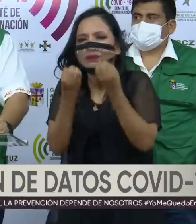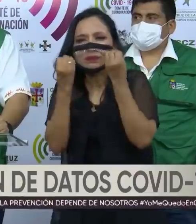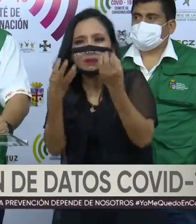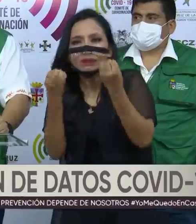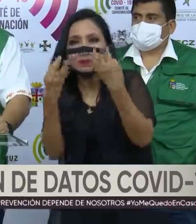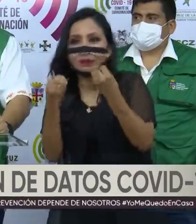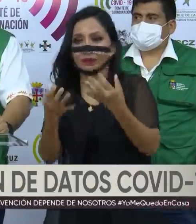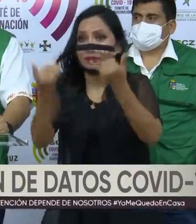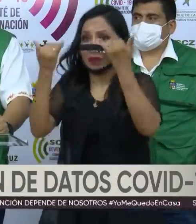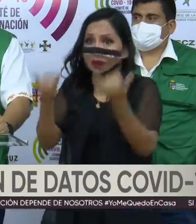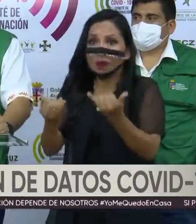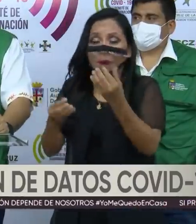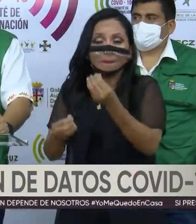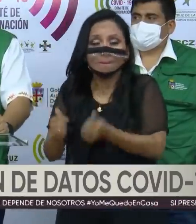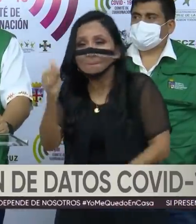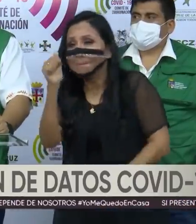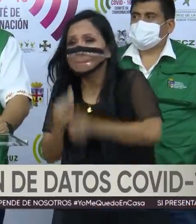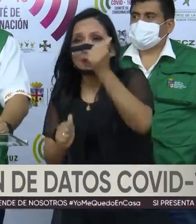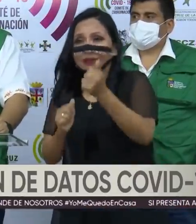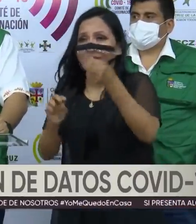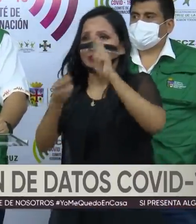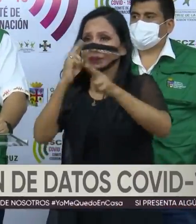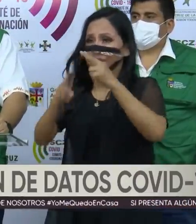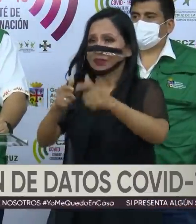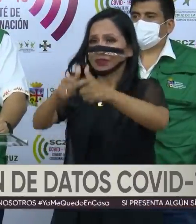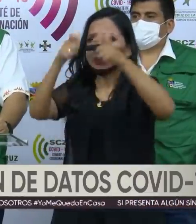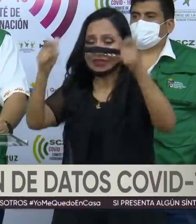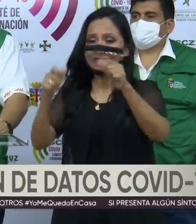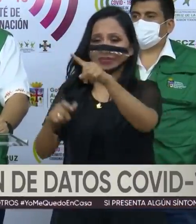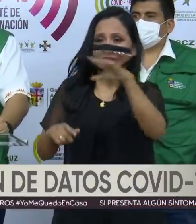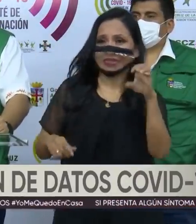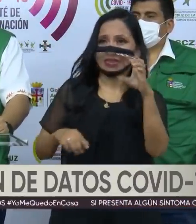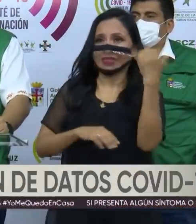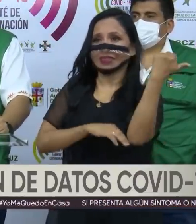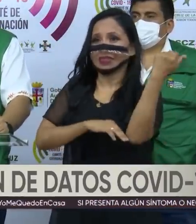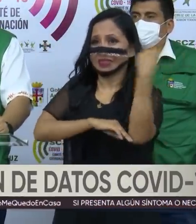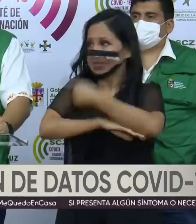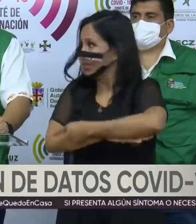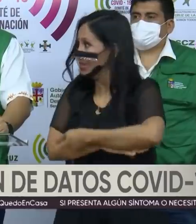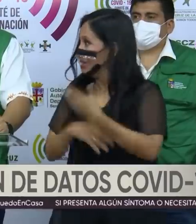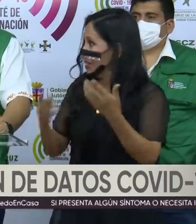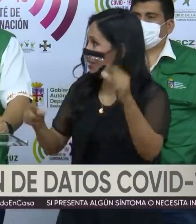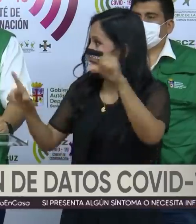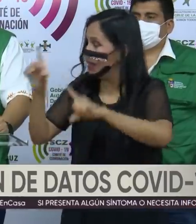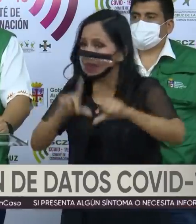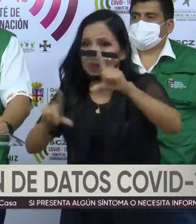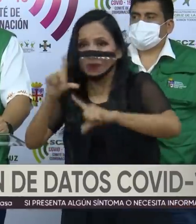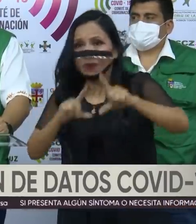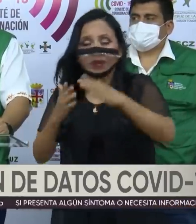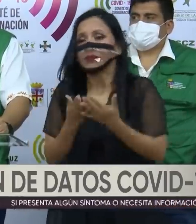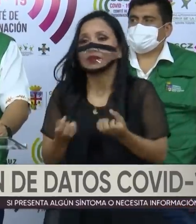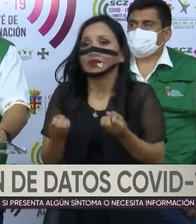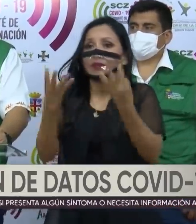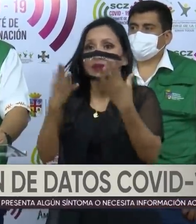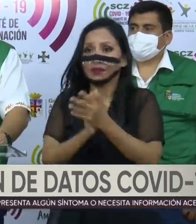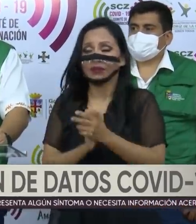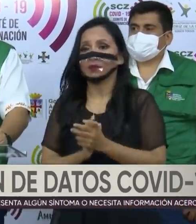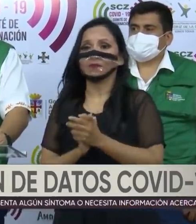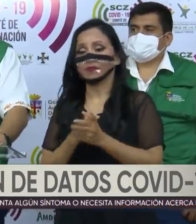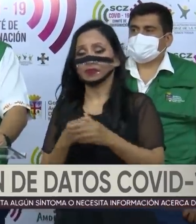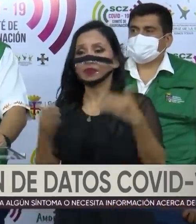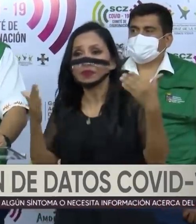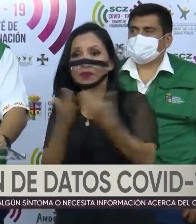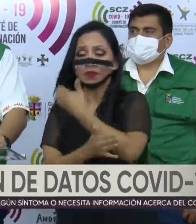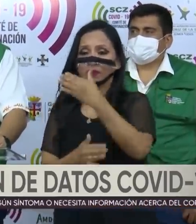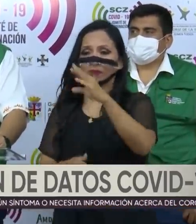La cifra más elevada de estos 100 días de epidemia de COVID-19 en Santa Cruz. Los laboratorios nos han reportado el registro de nuevos